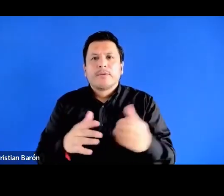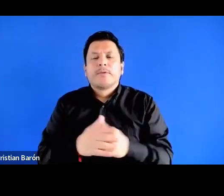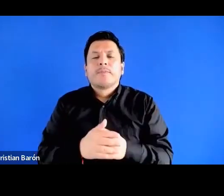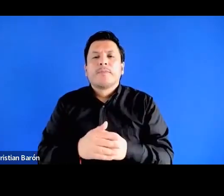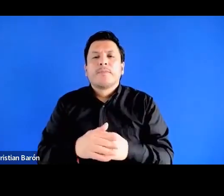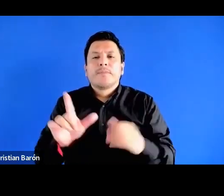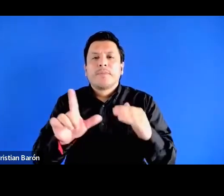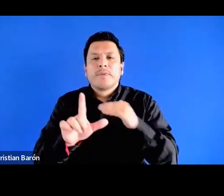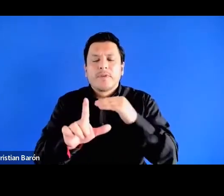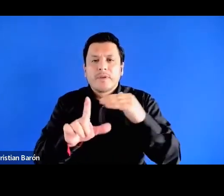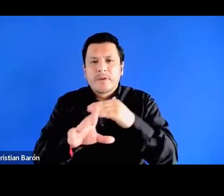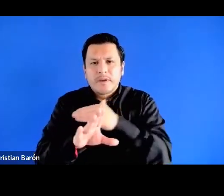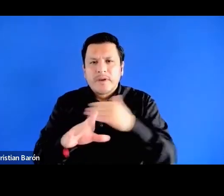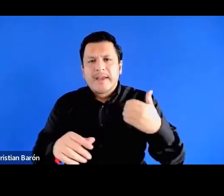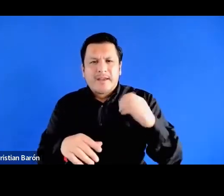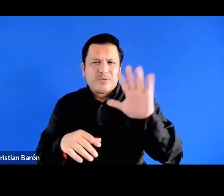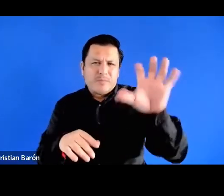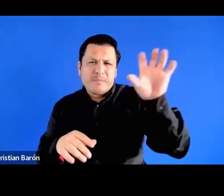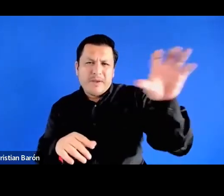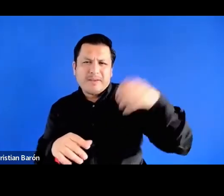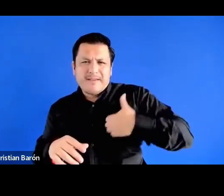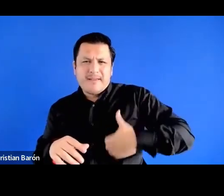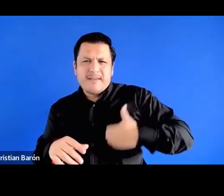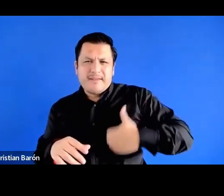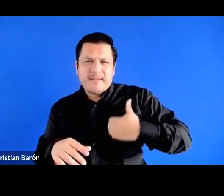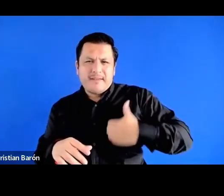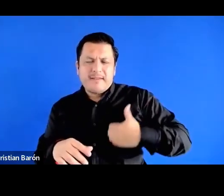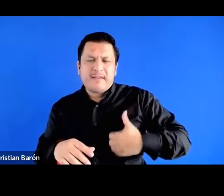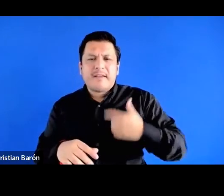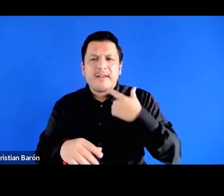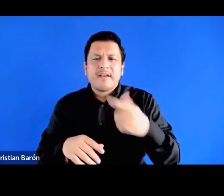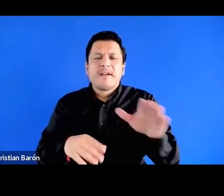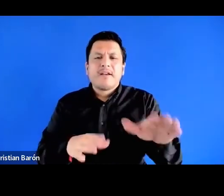argentina estudada por Adam